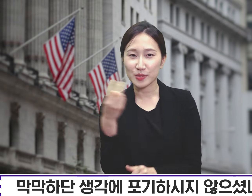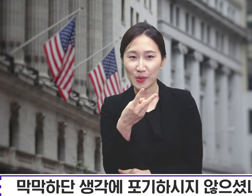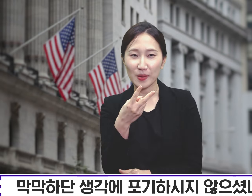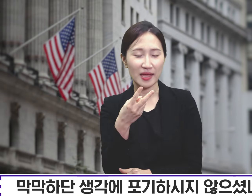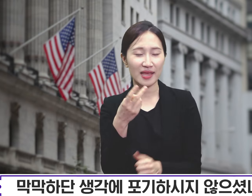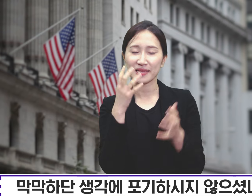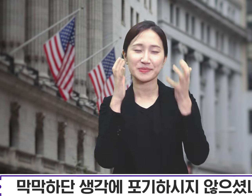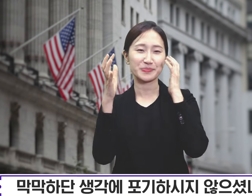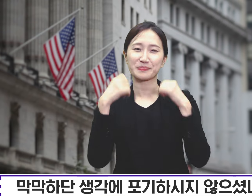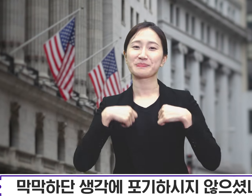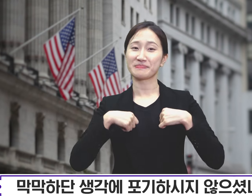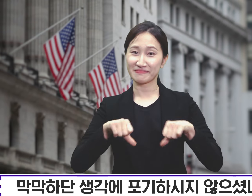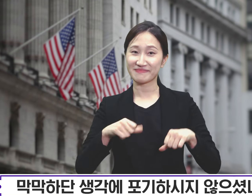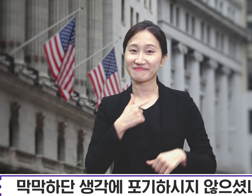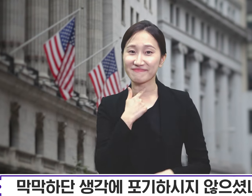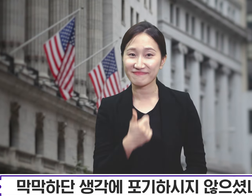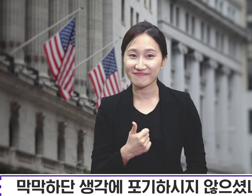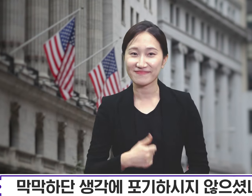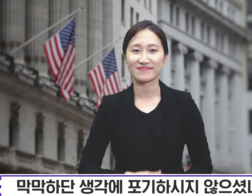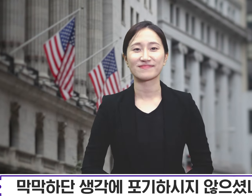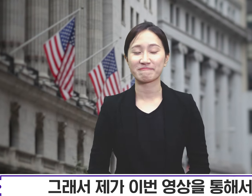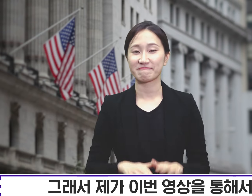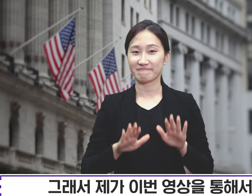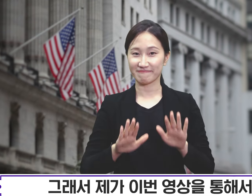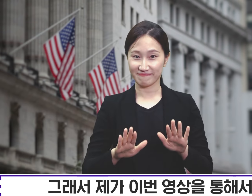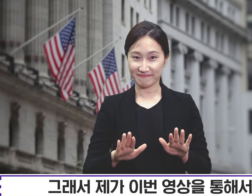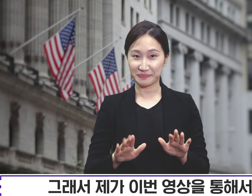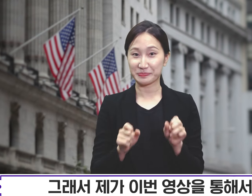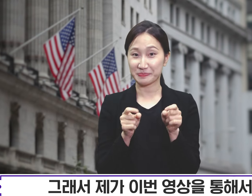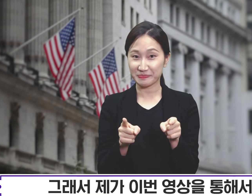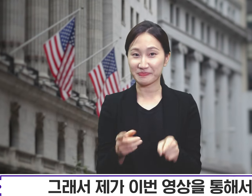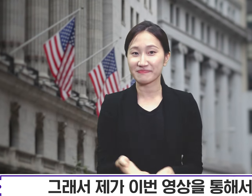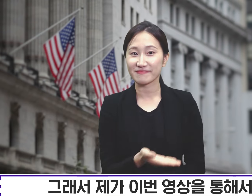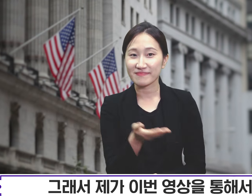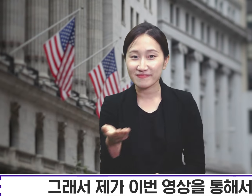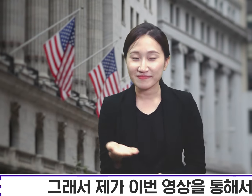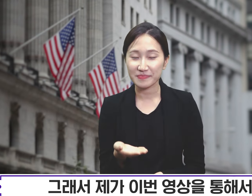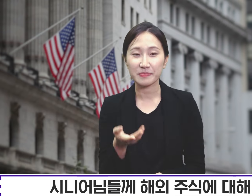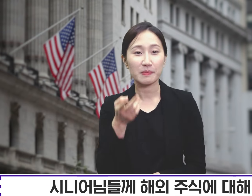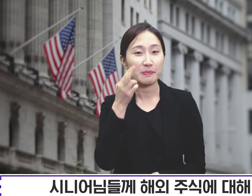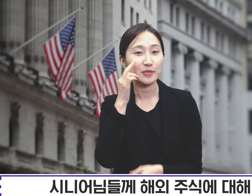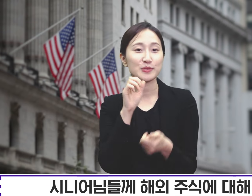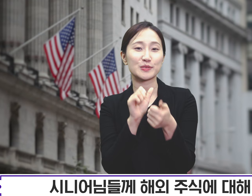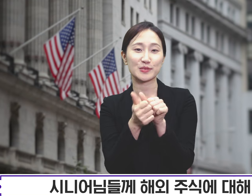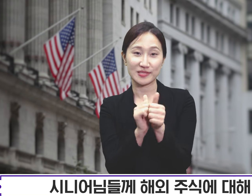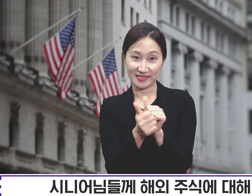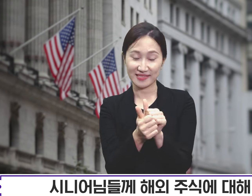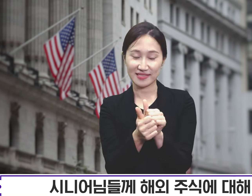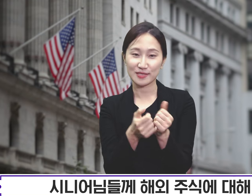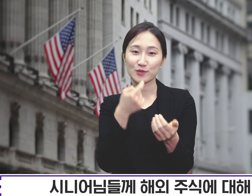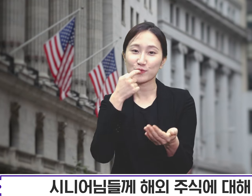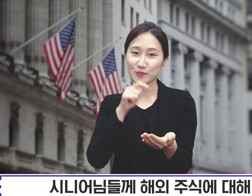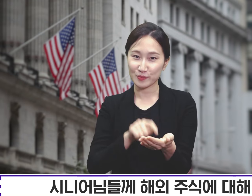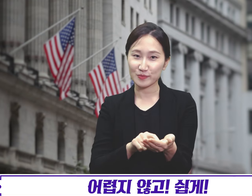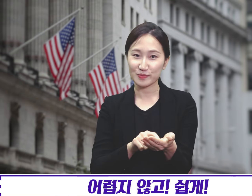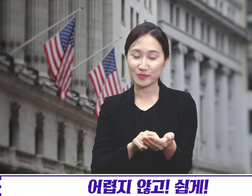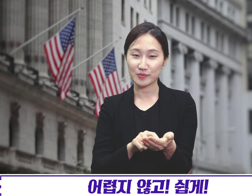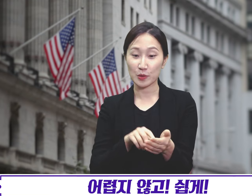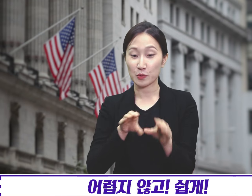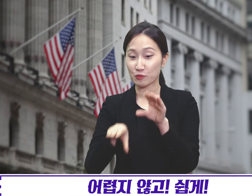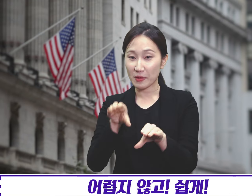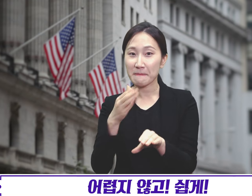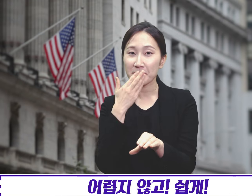막막하다는 생각에 포기하지 않으셨나요? 그래서 제가 이번 영상을 통해서 신의원님들께 해외 주식에 대해